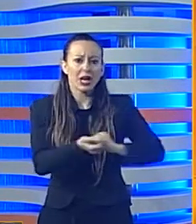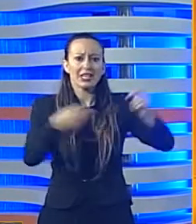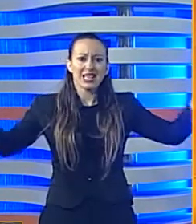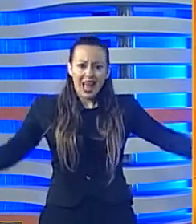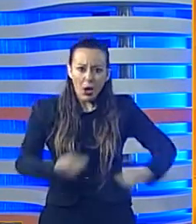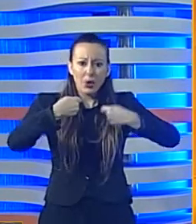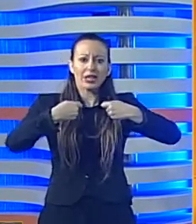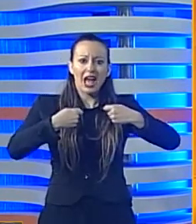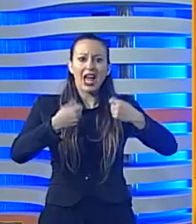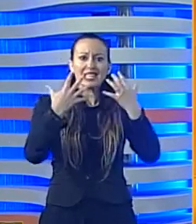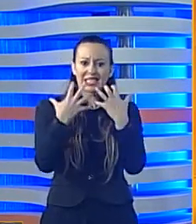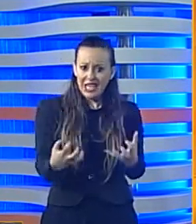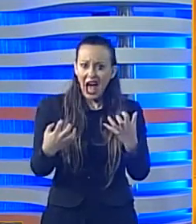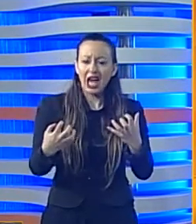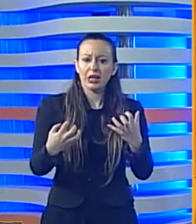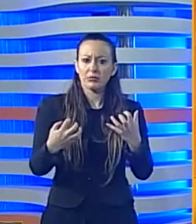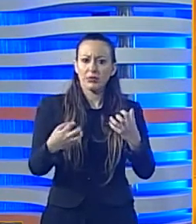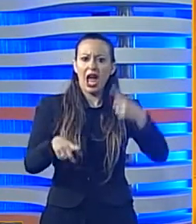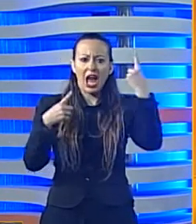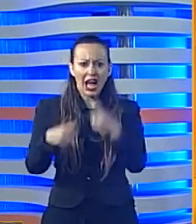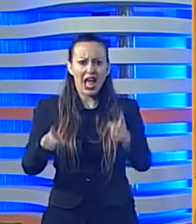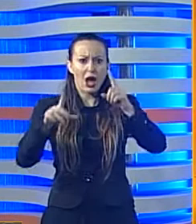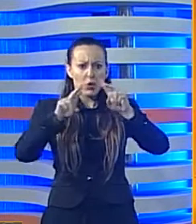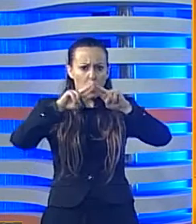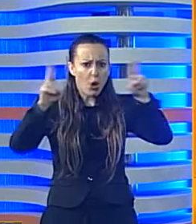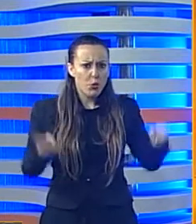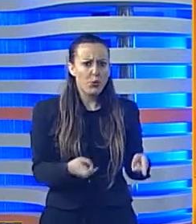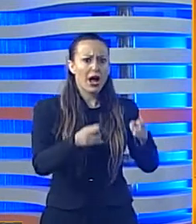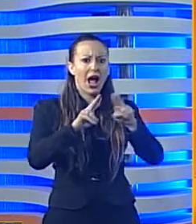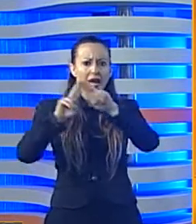commessi nella gestione dei beni sequestrati.